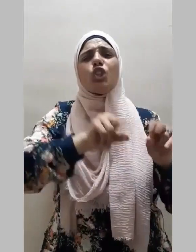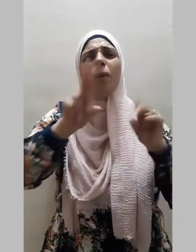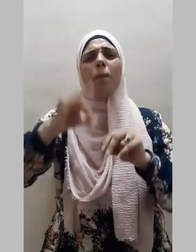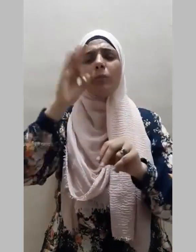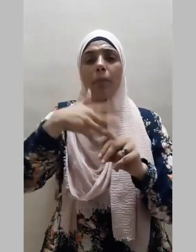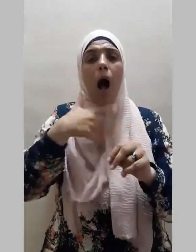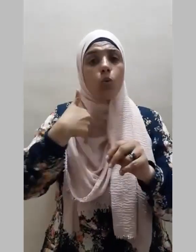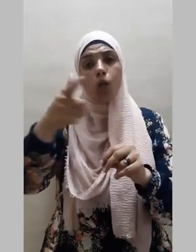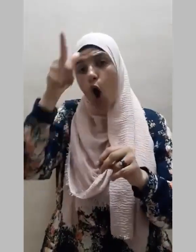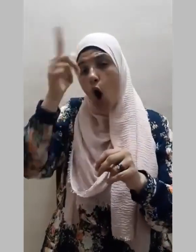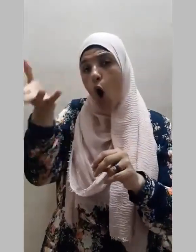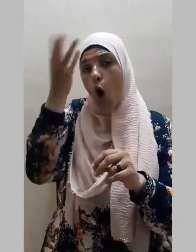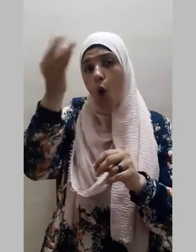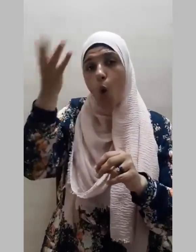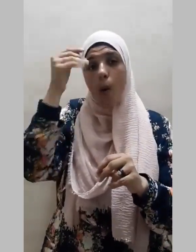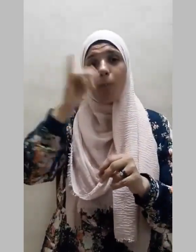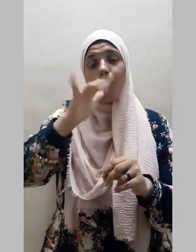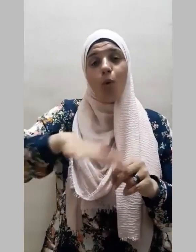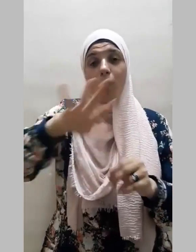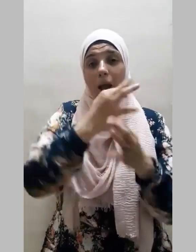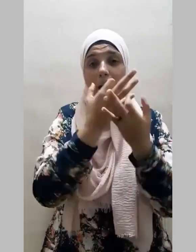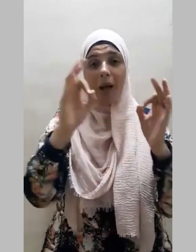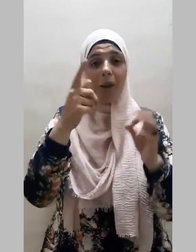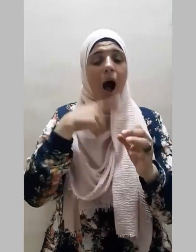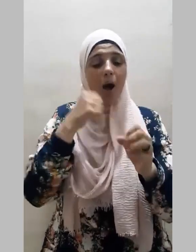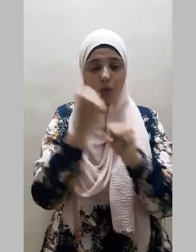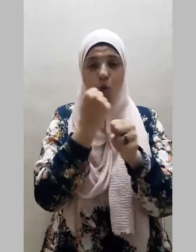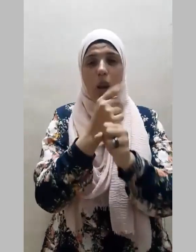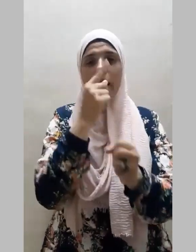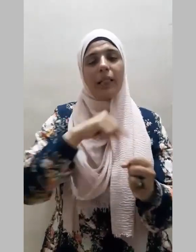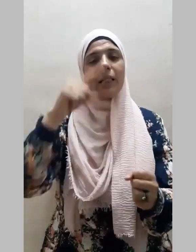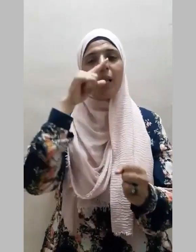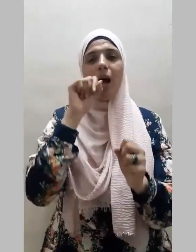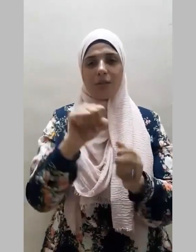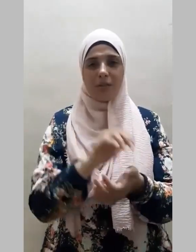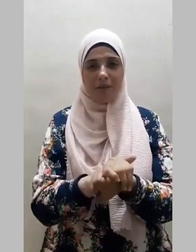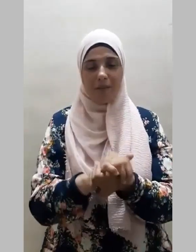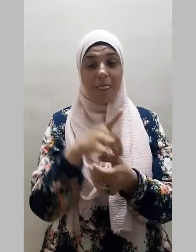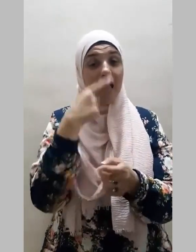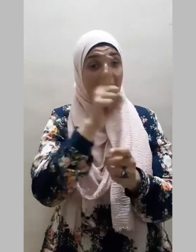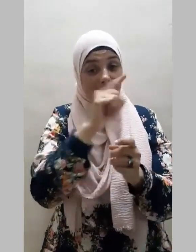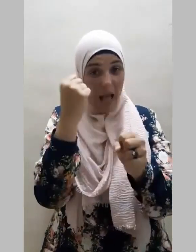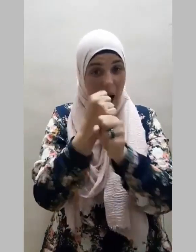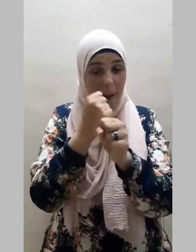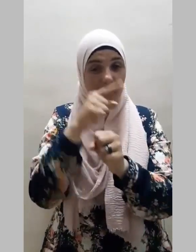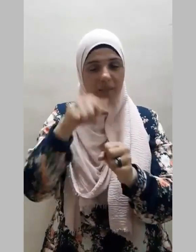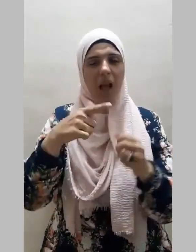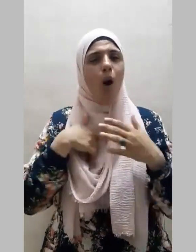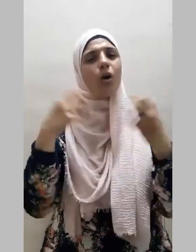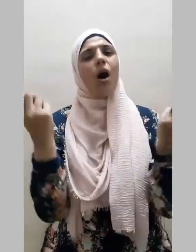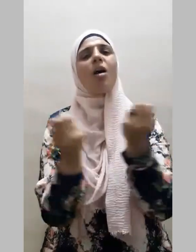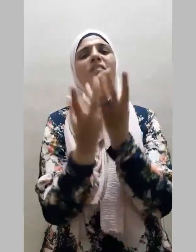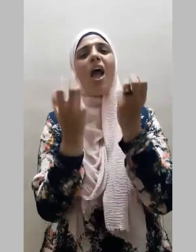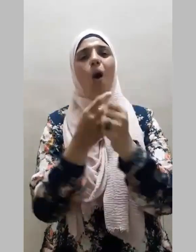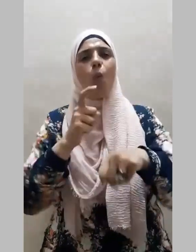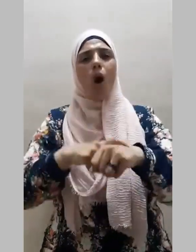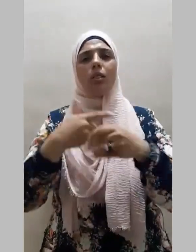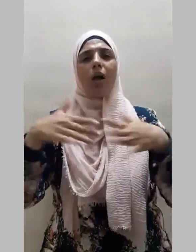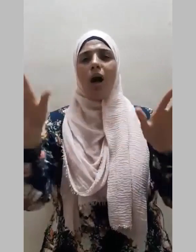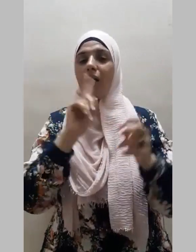العلوم الذي يستقيم بها أمر ديننا فليس لدينا رفاهية الوقت حيث إن